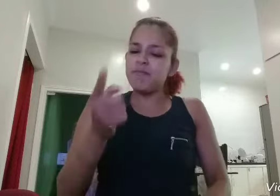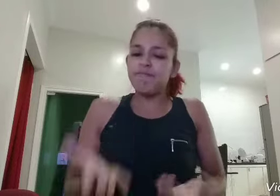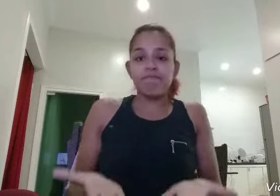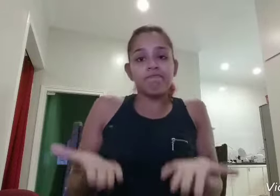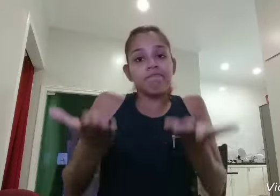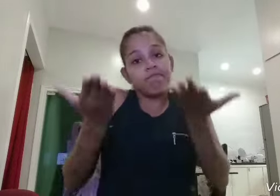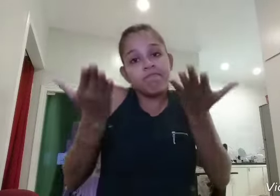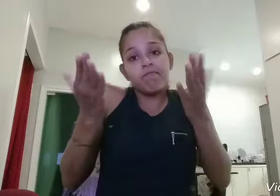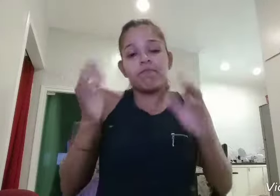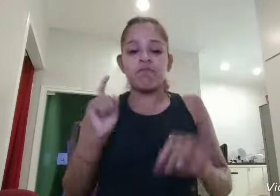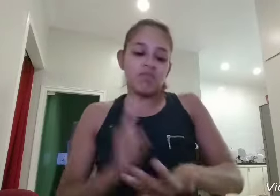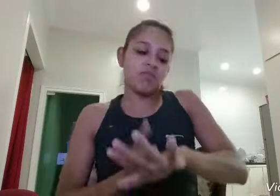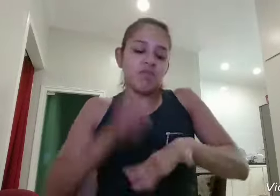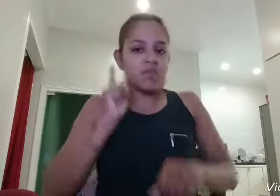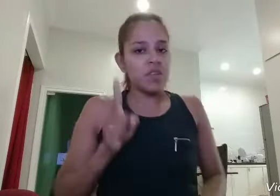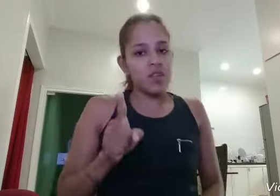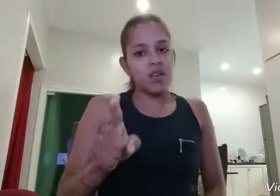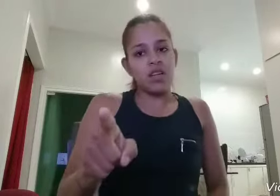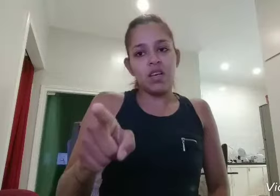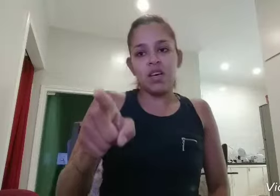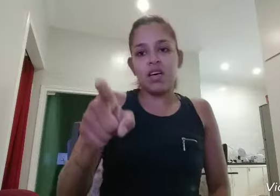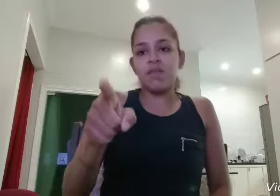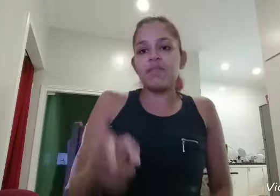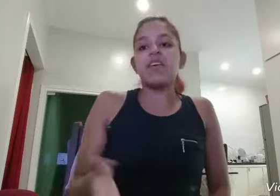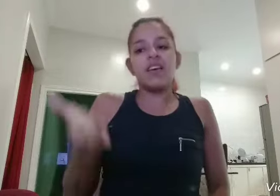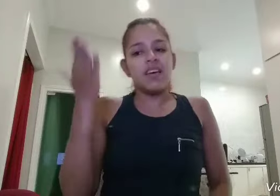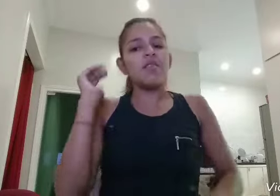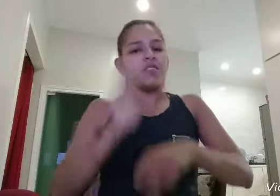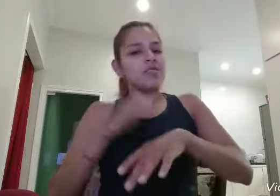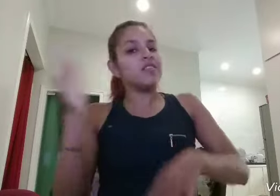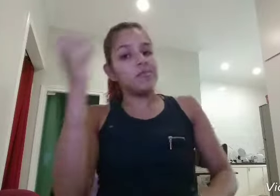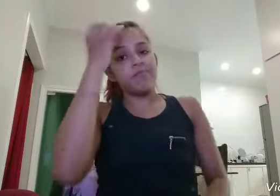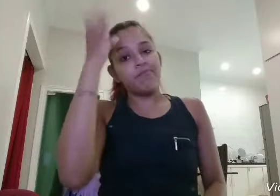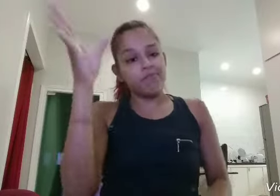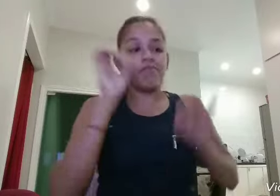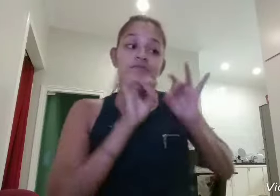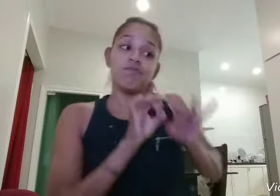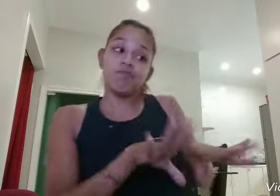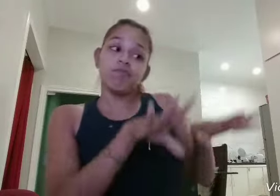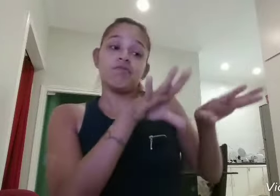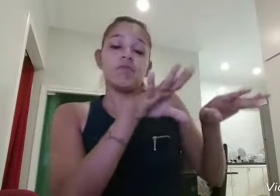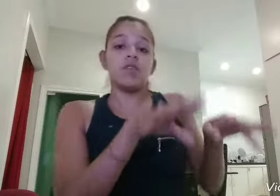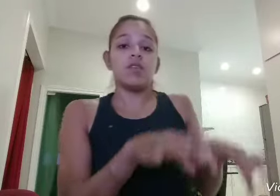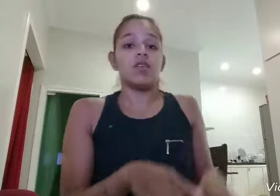se levantou a mão pra ela Era mais fácil pelo dedo